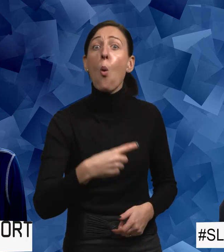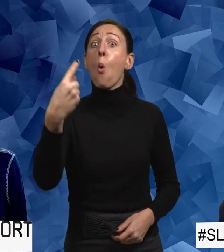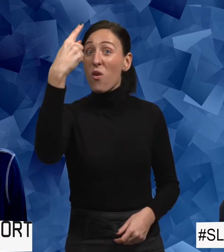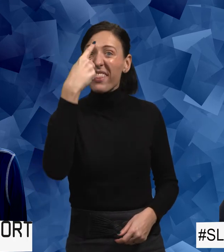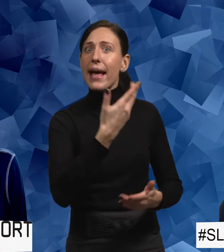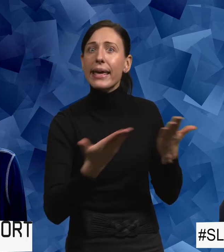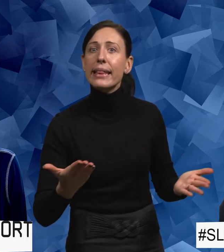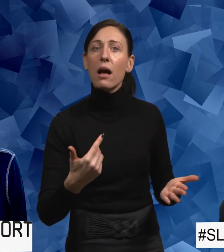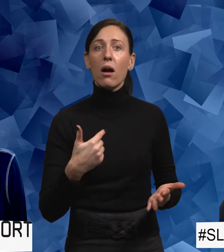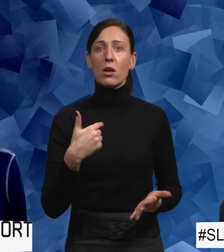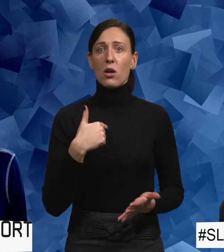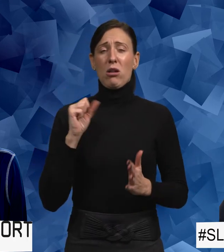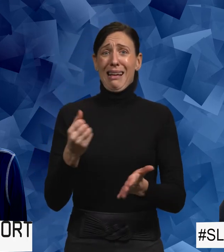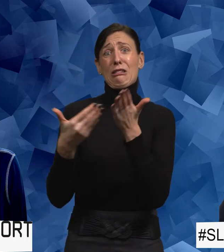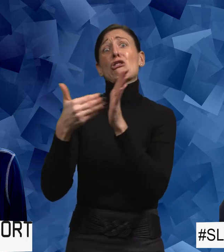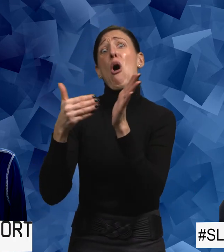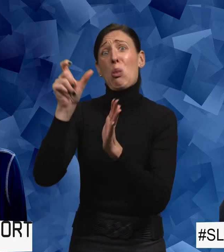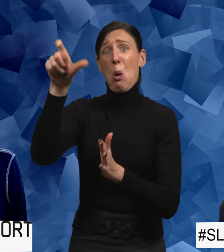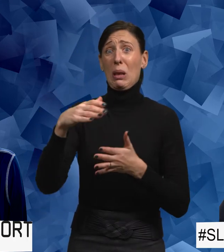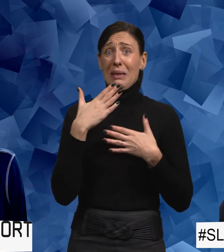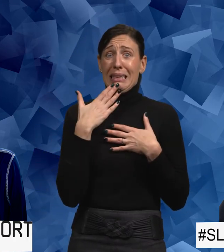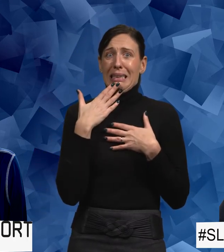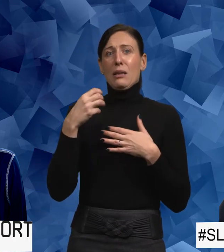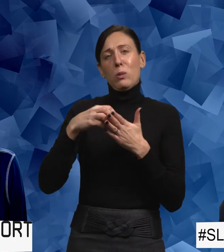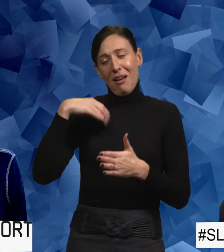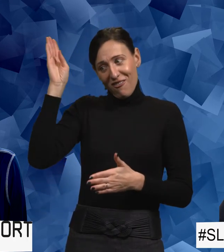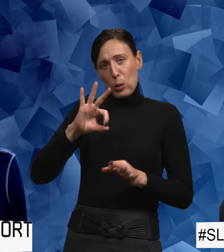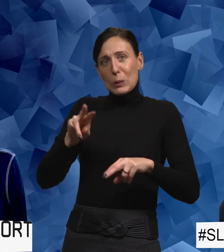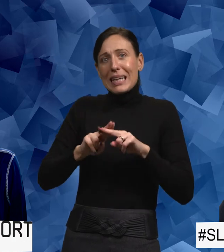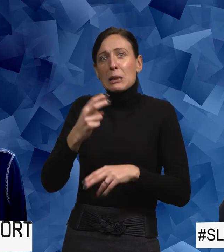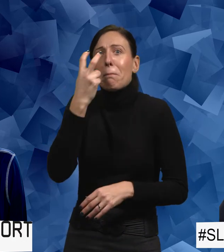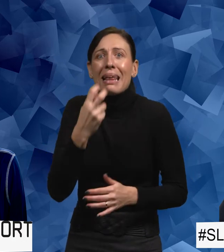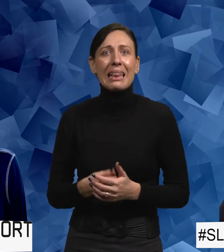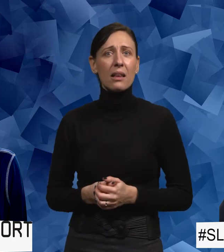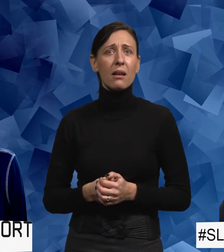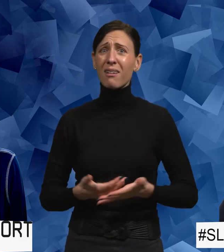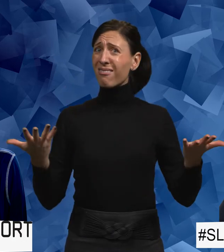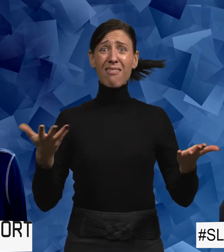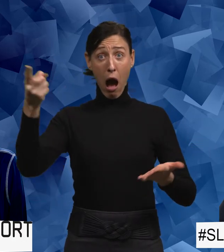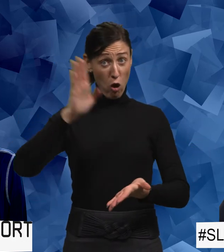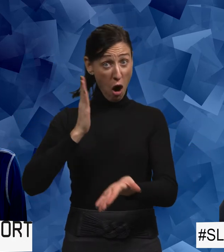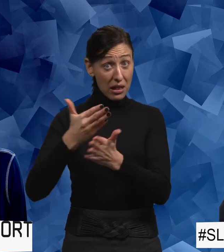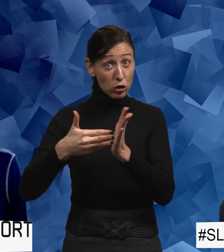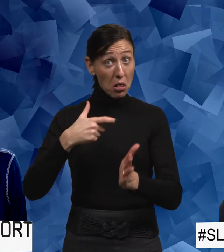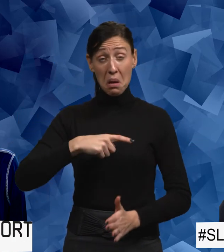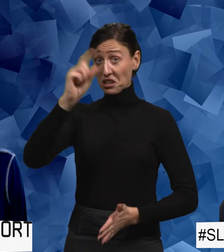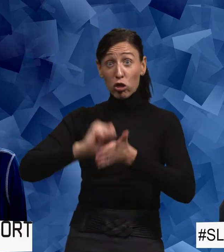Och tänk inte, jag kan inte skada hans ögon. Gud, jag som vet hur det är att vara blind. Nej men han har rätt att skada den. Kanske kommer han att döda dig.